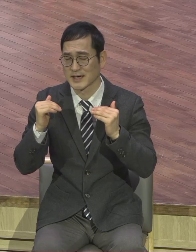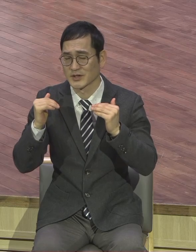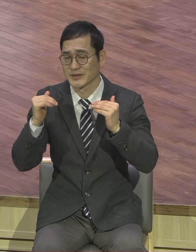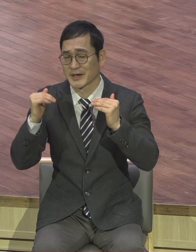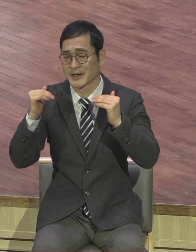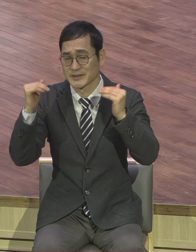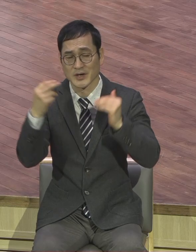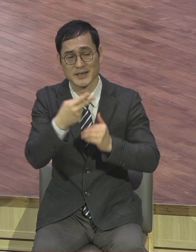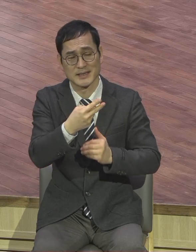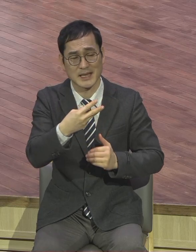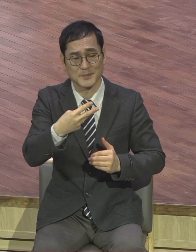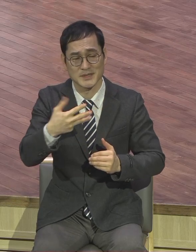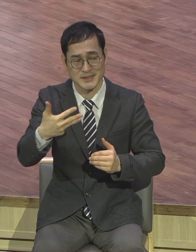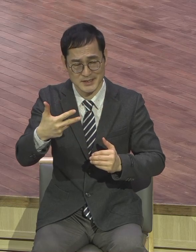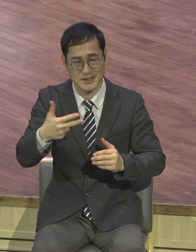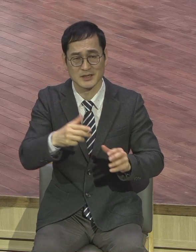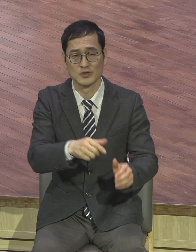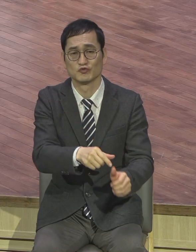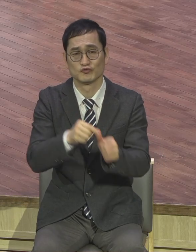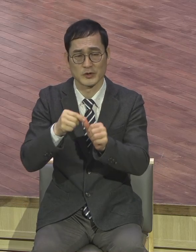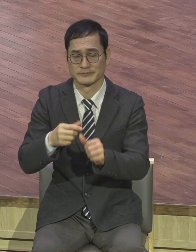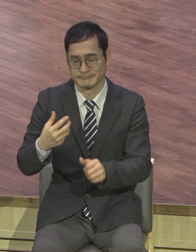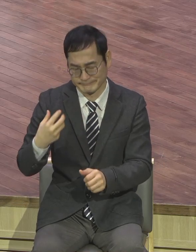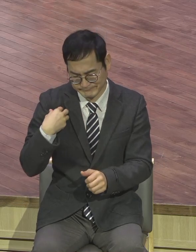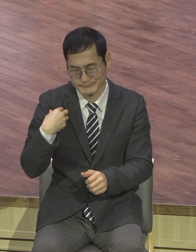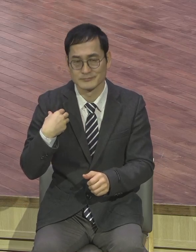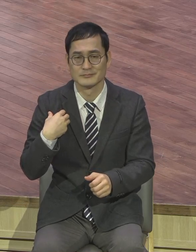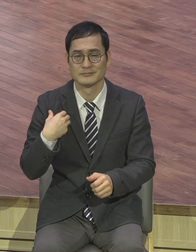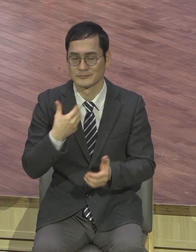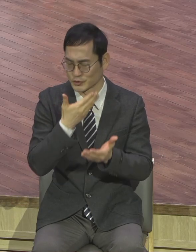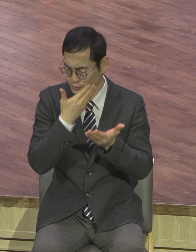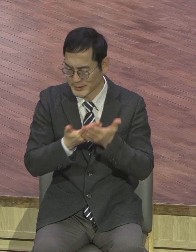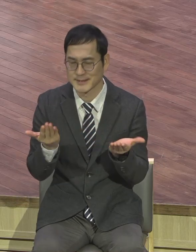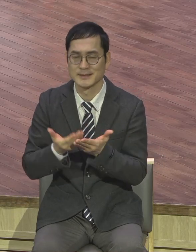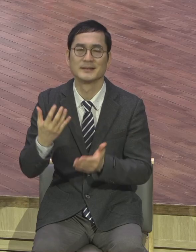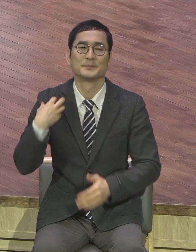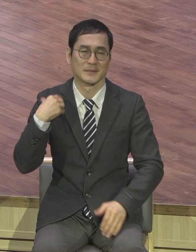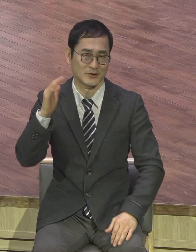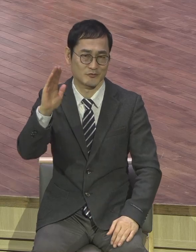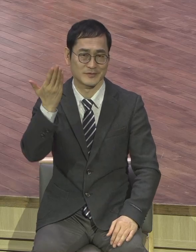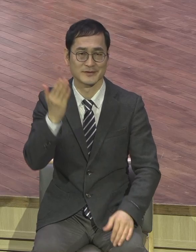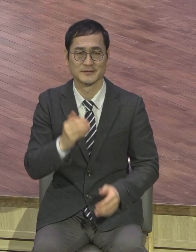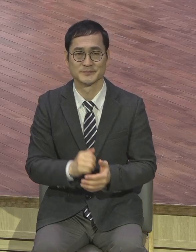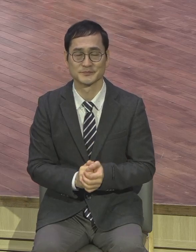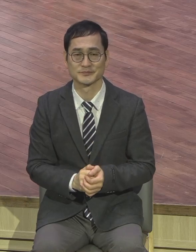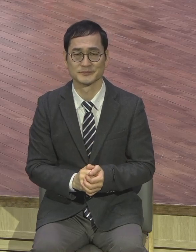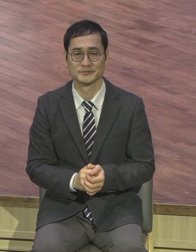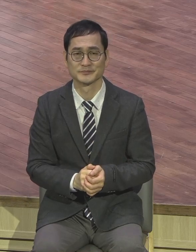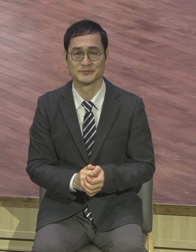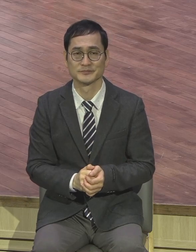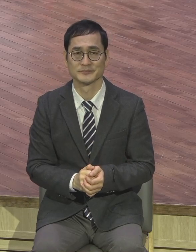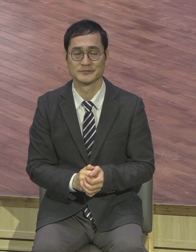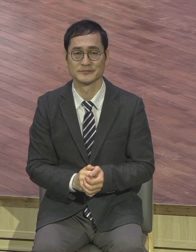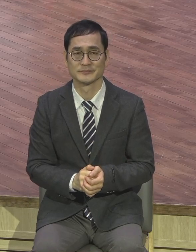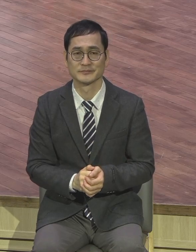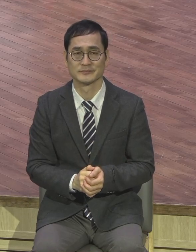도려 기회라고요. 기회 우리 믿는 사람에게는 실패란 게 없어요. 모든 것을 합력하여 설 이루는 이라